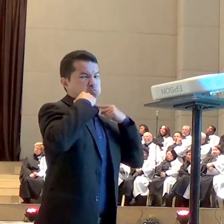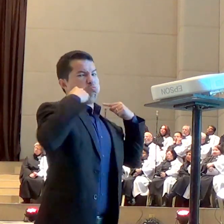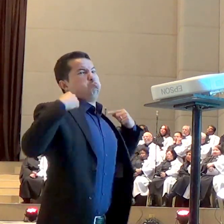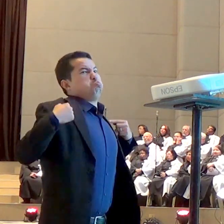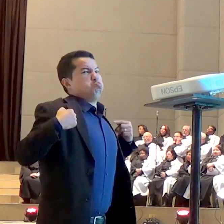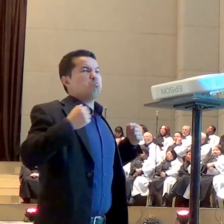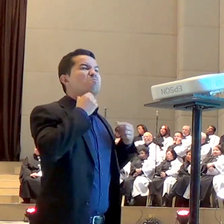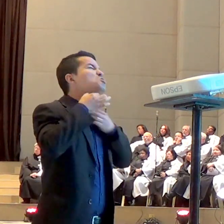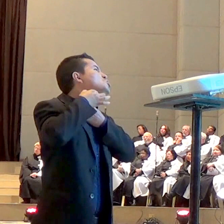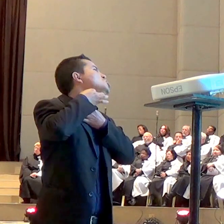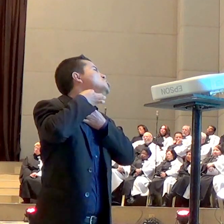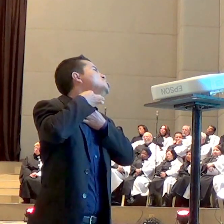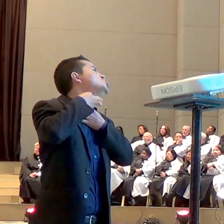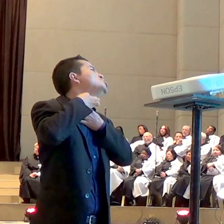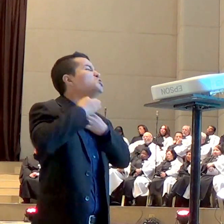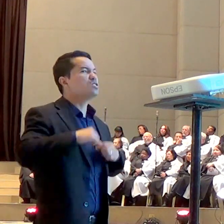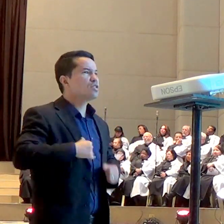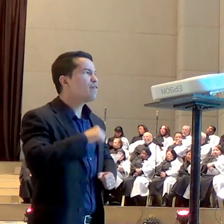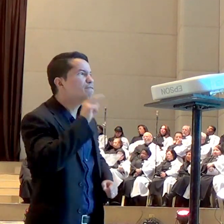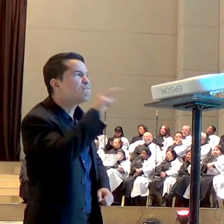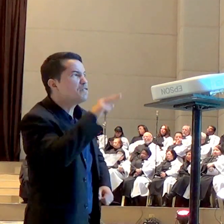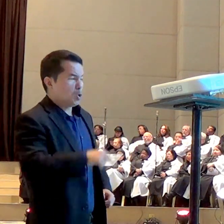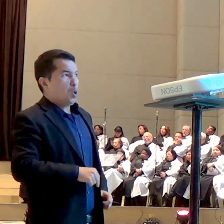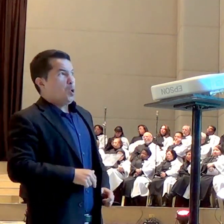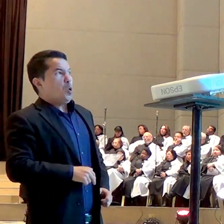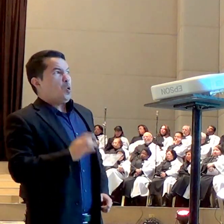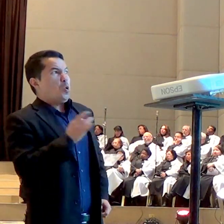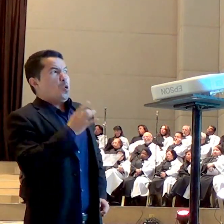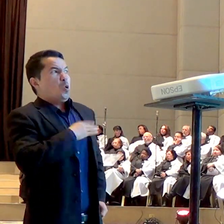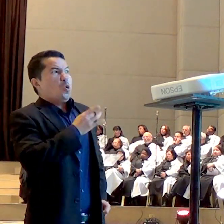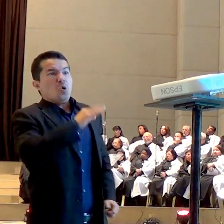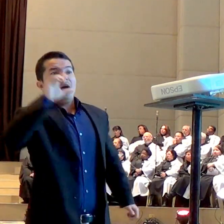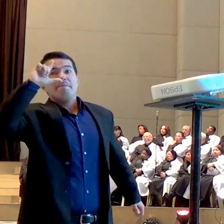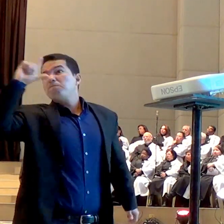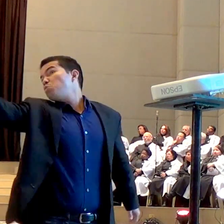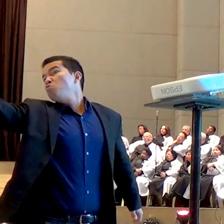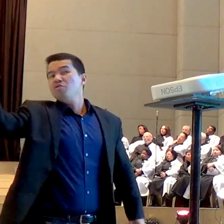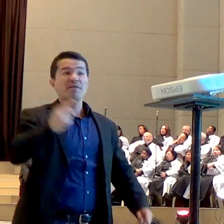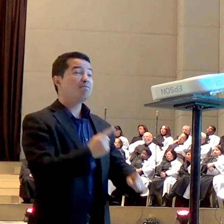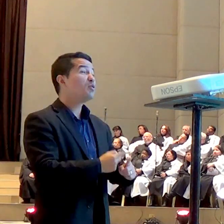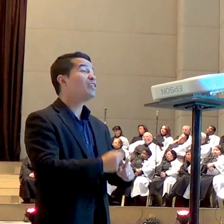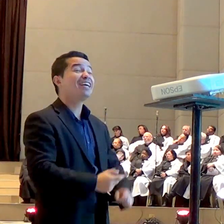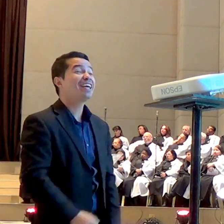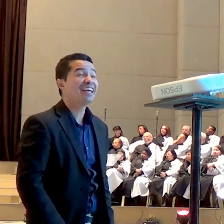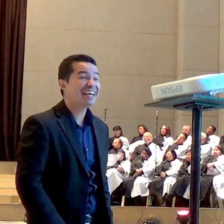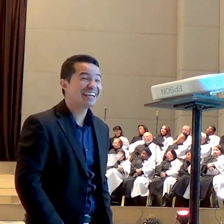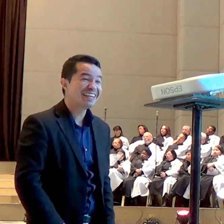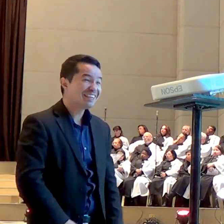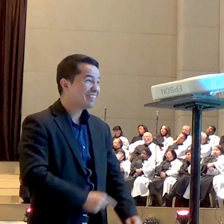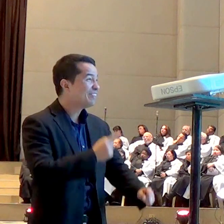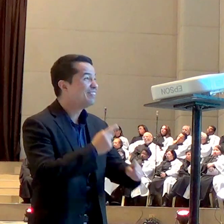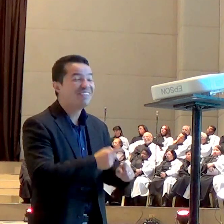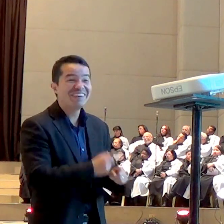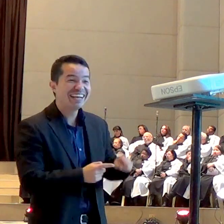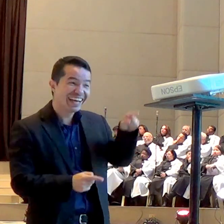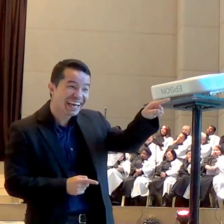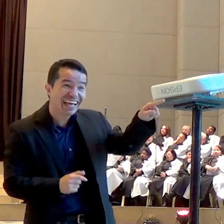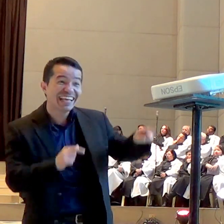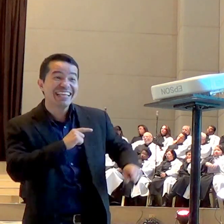e esse homem escreve esse missionário dizendo que os anjos do senhor se acampam ao redor daqueles que o temem